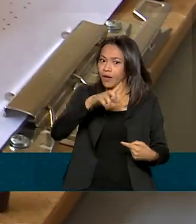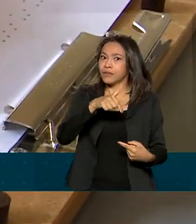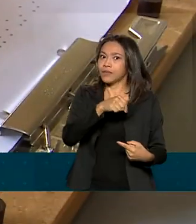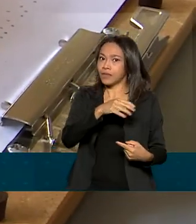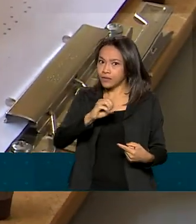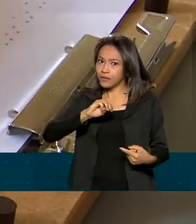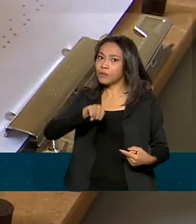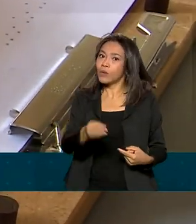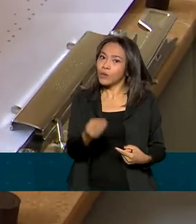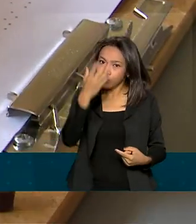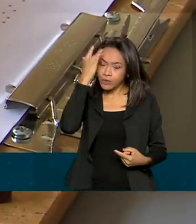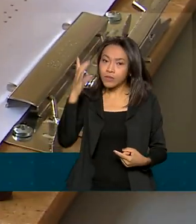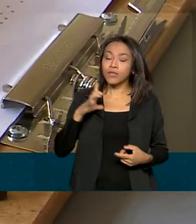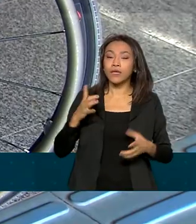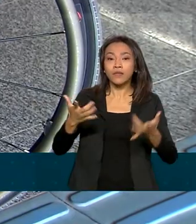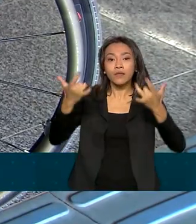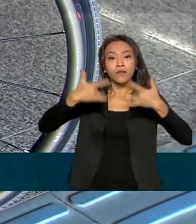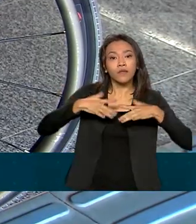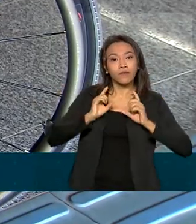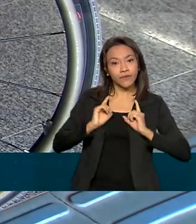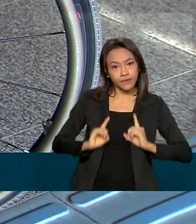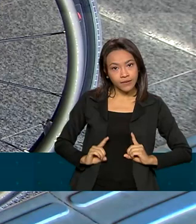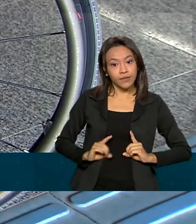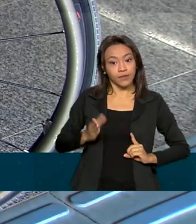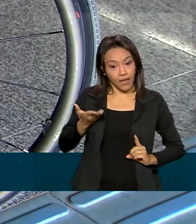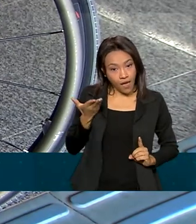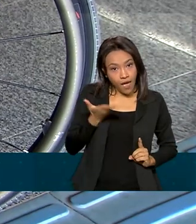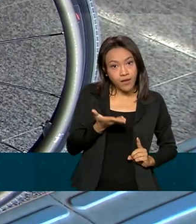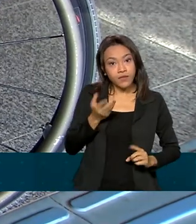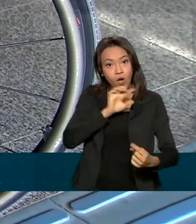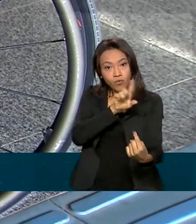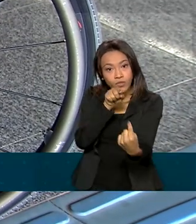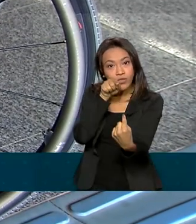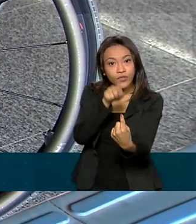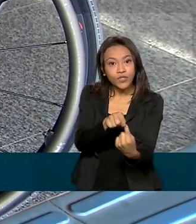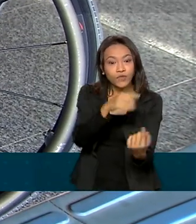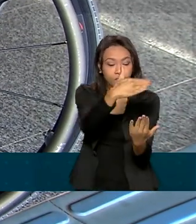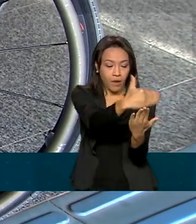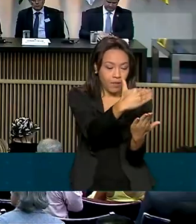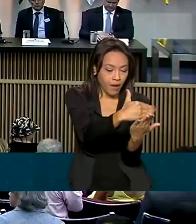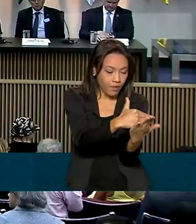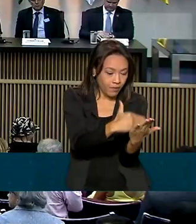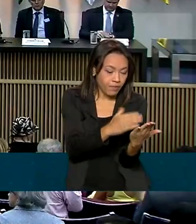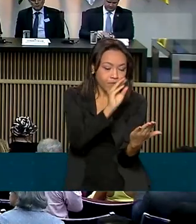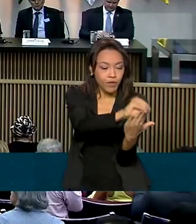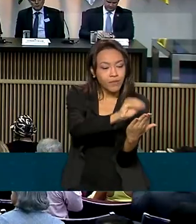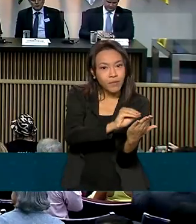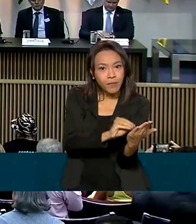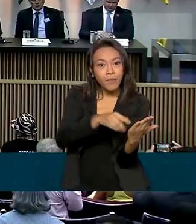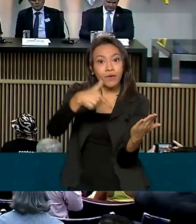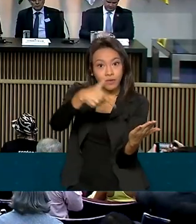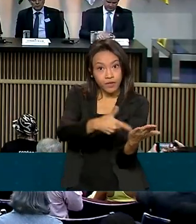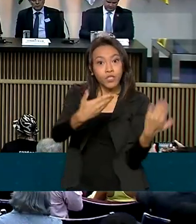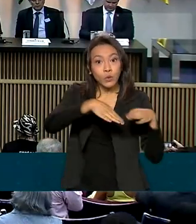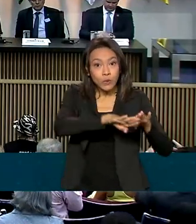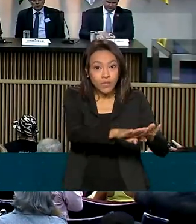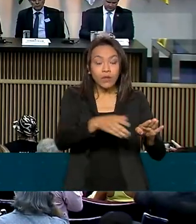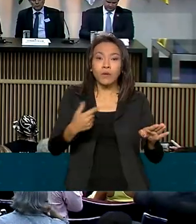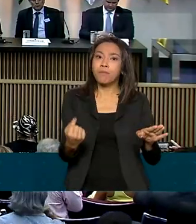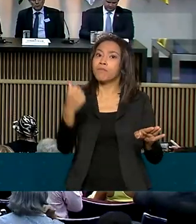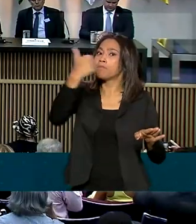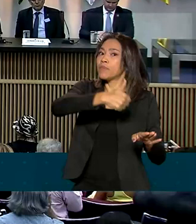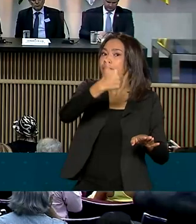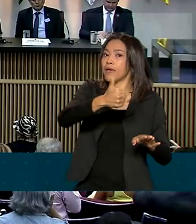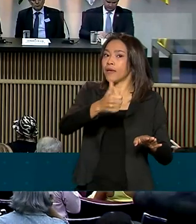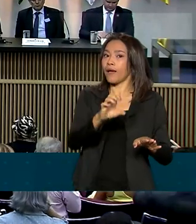que têm alguma deficiência. Esse é um dos objetivos do Cadastro Inclusão, que teve a primeira etapa lançada